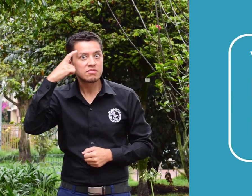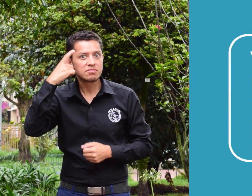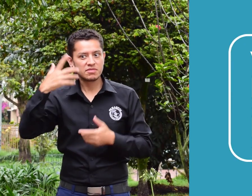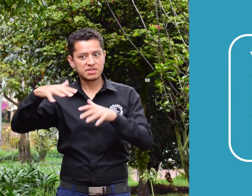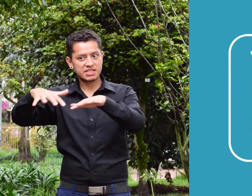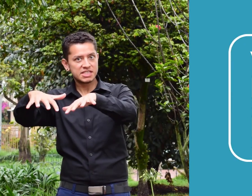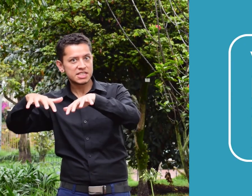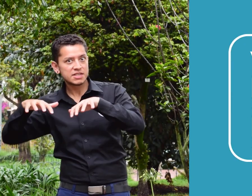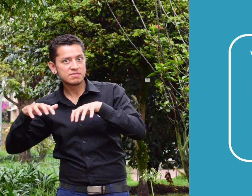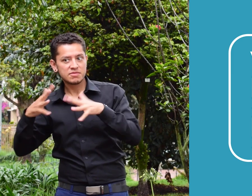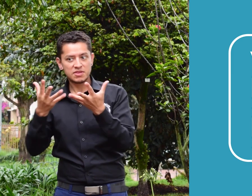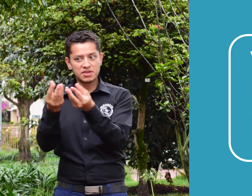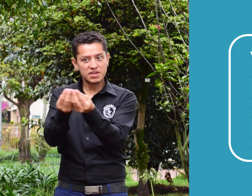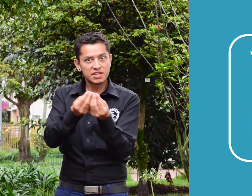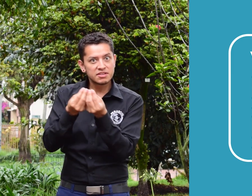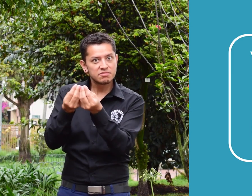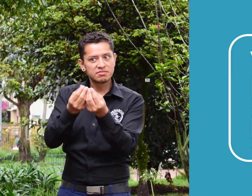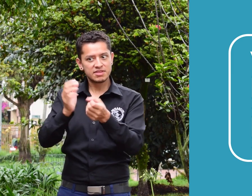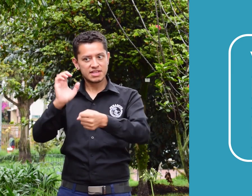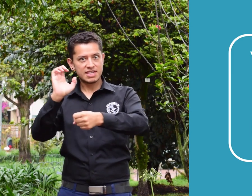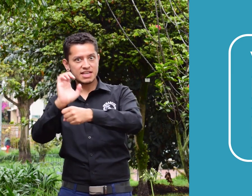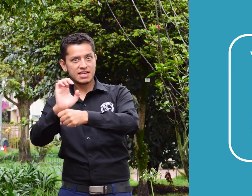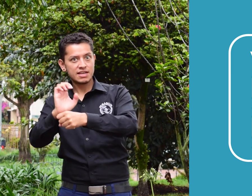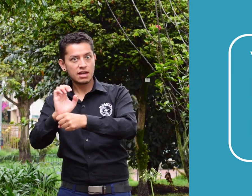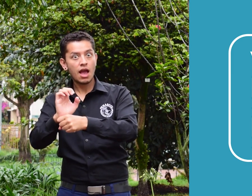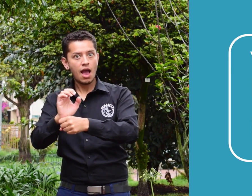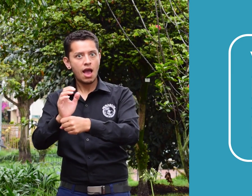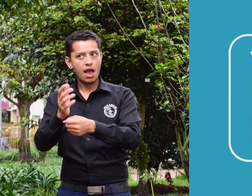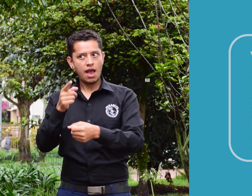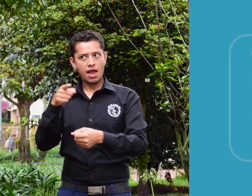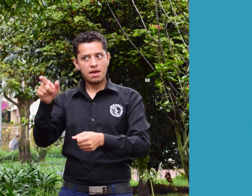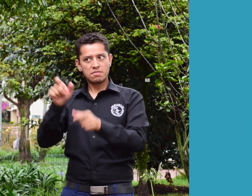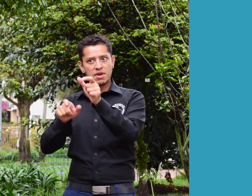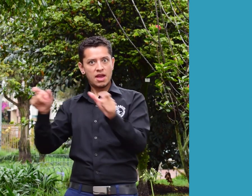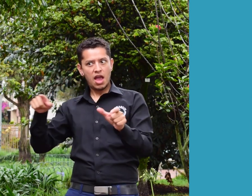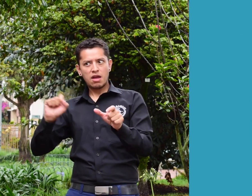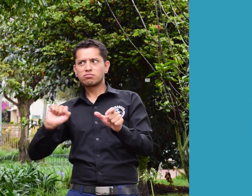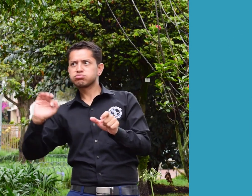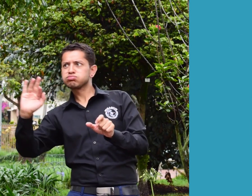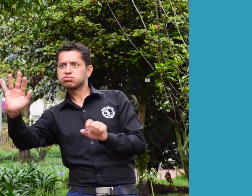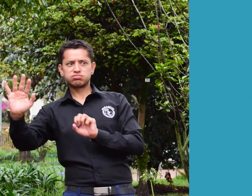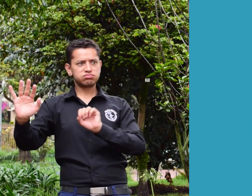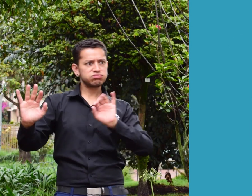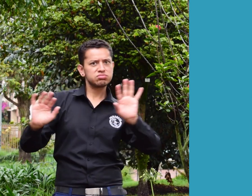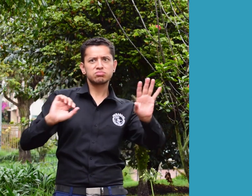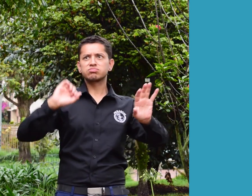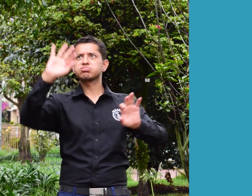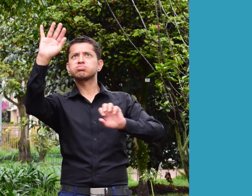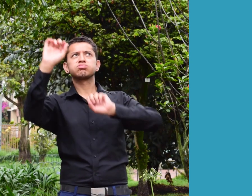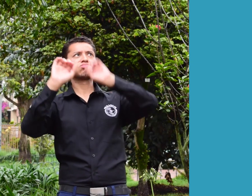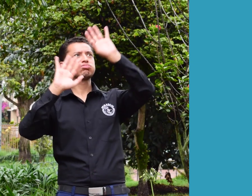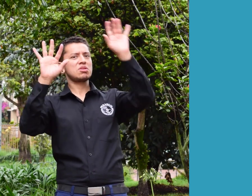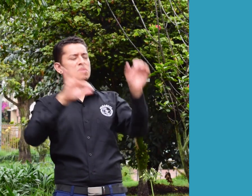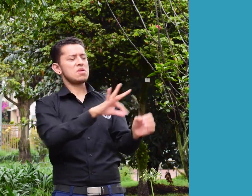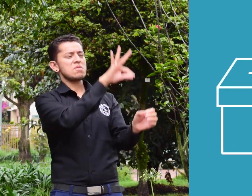alcaldes, diputados, concejales y ediles. Ese día las personas podrán asistir a los puntos de votación